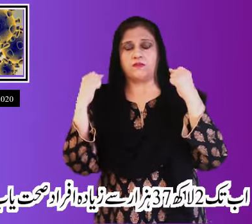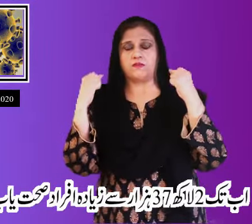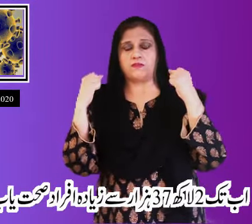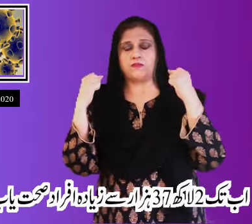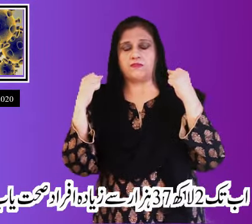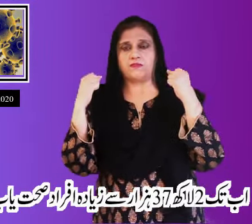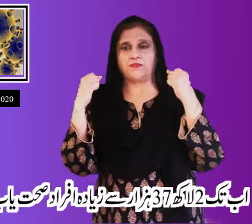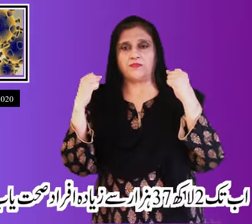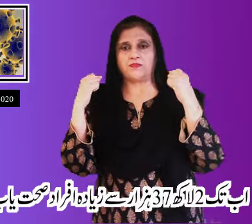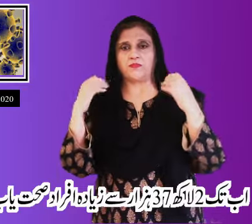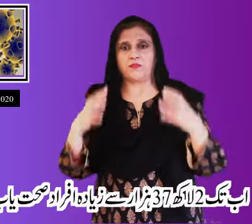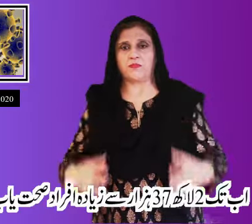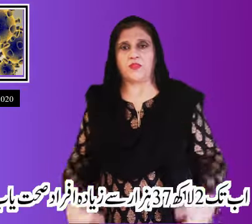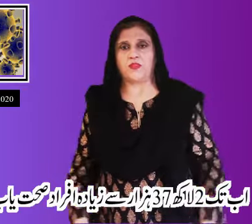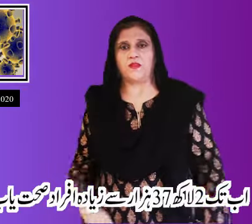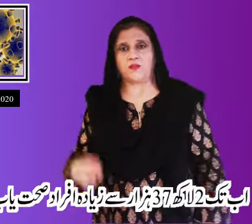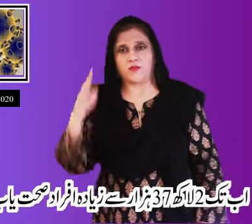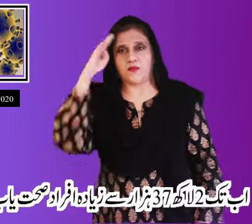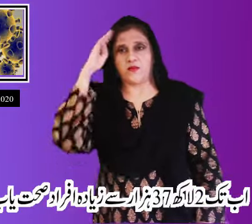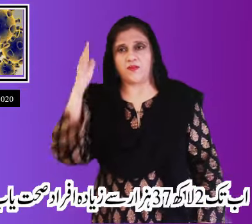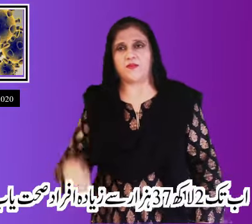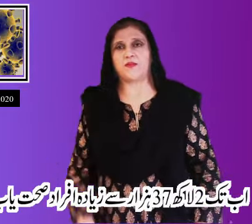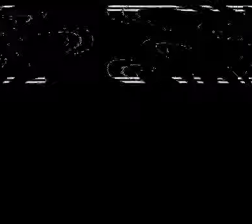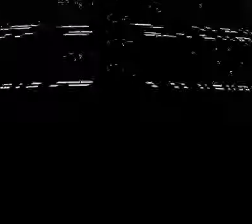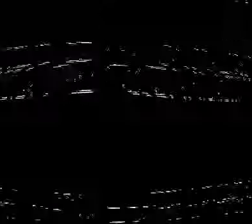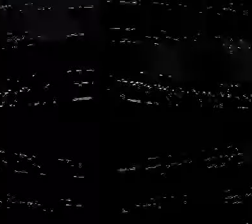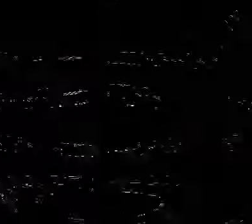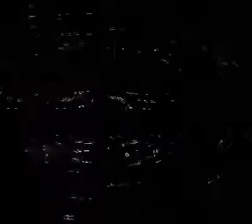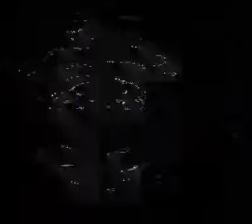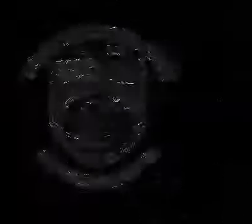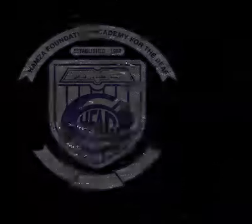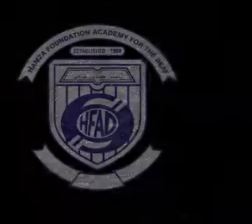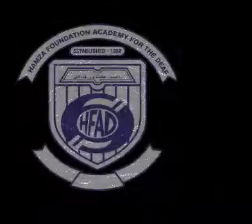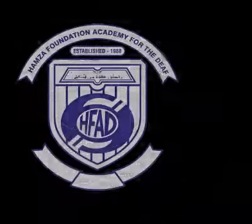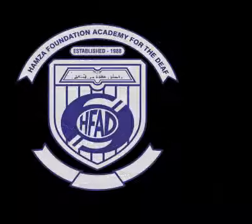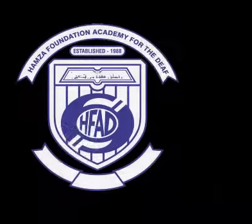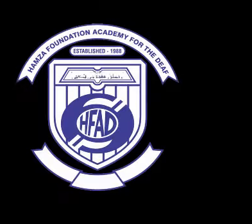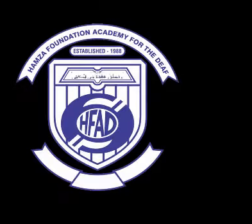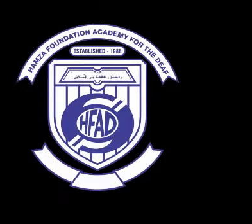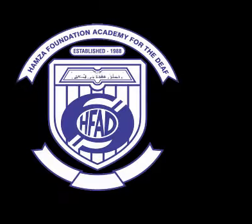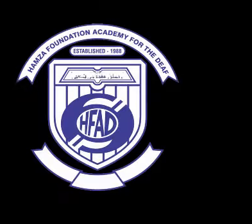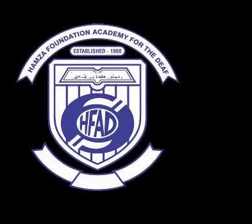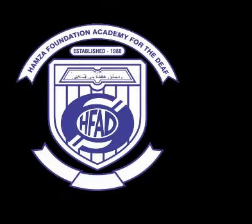چکے ہیں شکریہ اللہ حافظ موسیقی